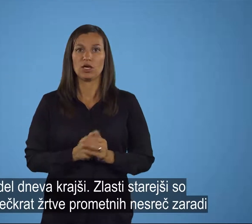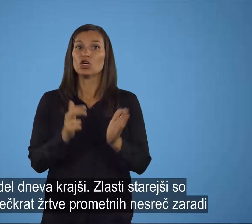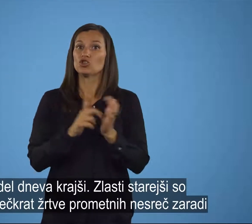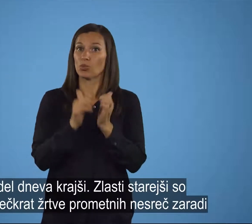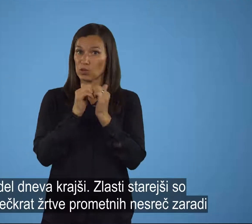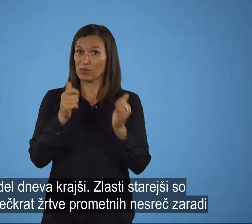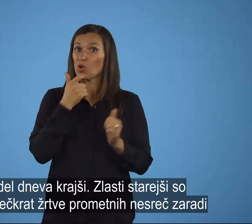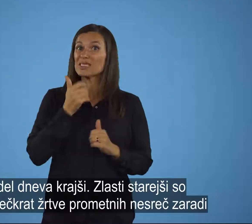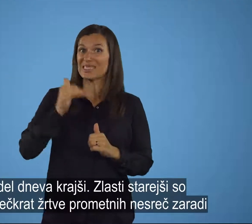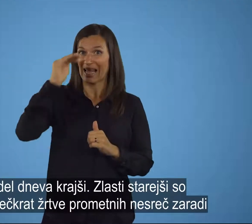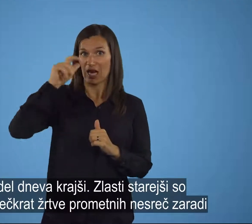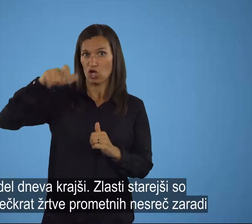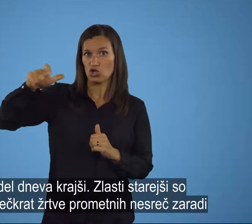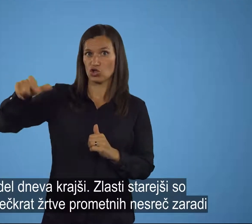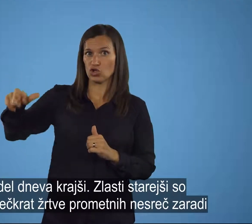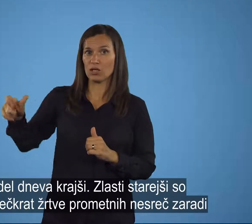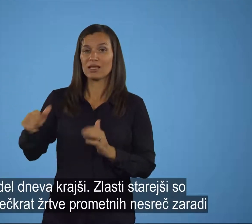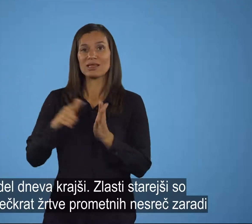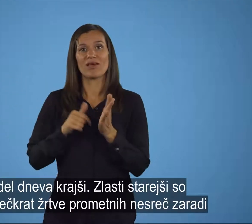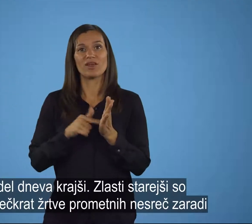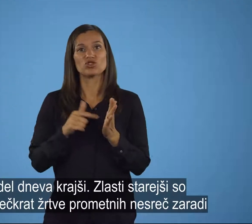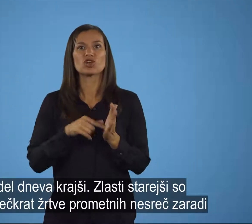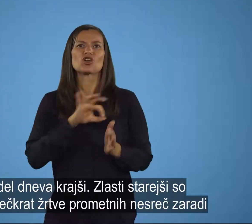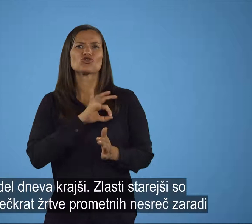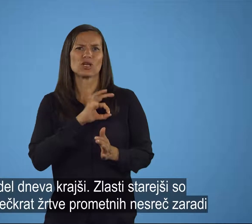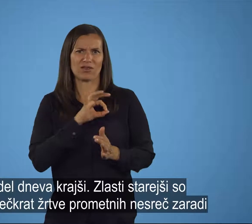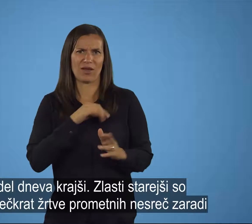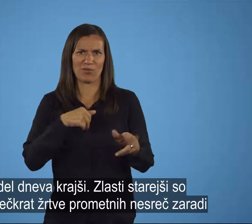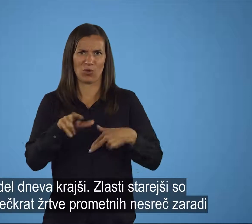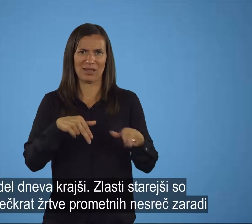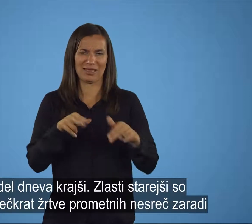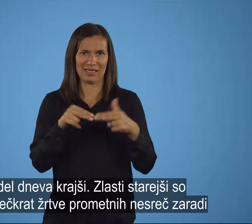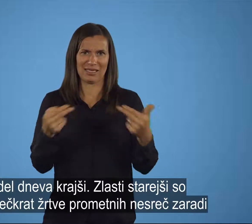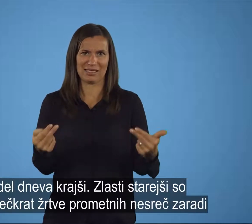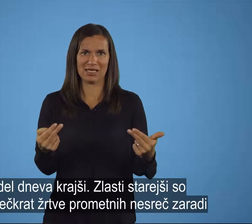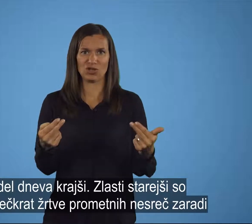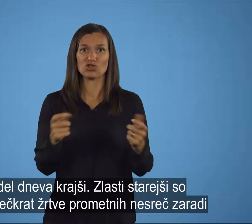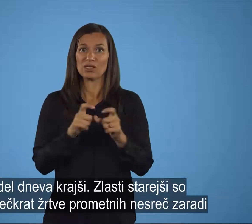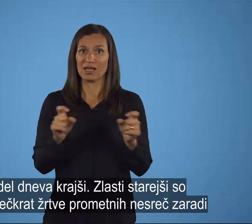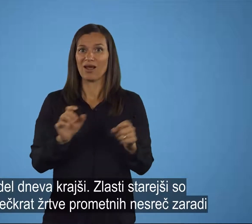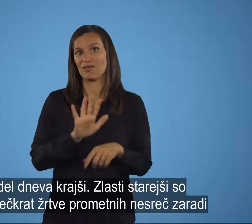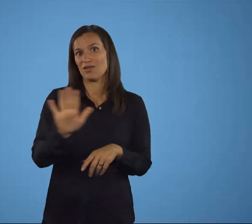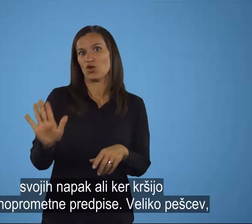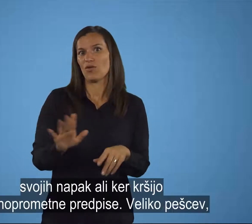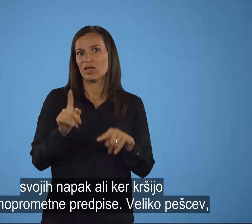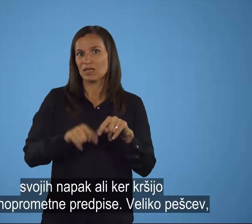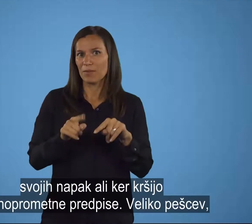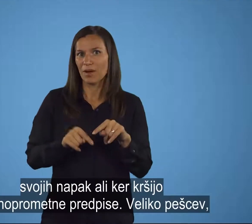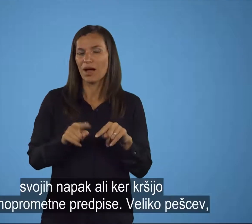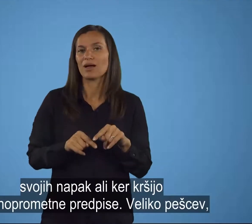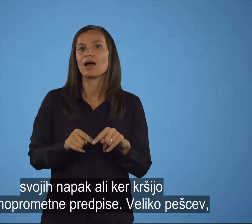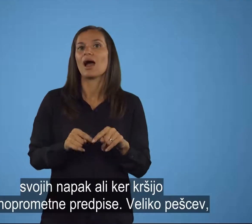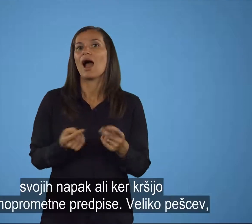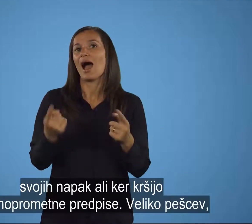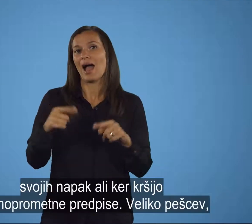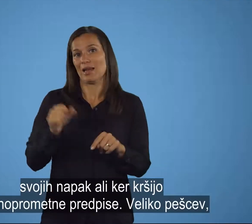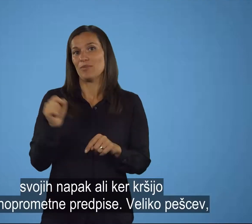Zlasti starejši so največkrat žrtve prometnih nesreč zaradi svojih napak ali ker kršijo cestom prometne